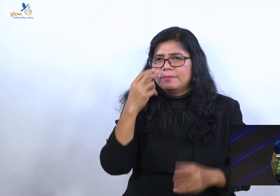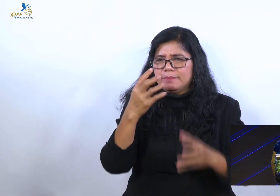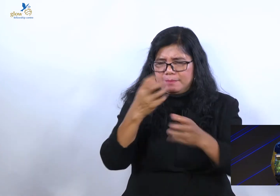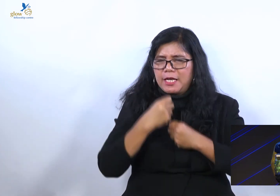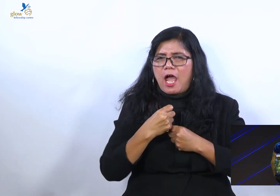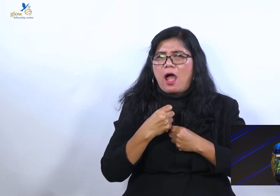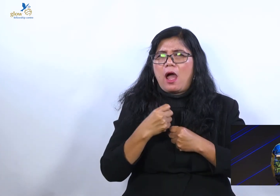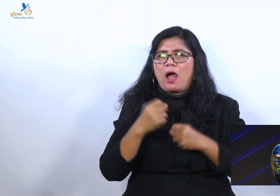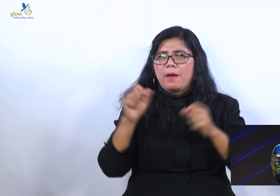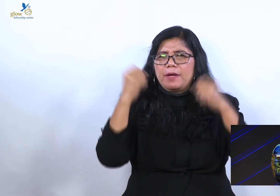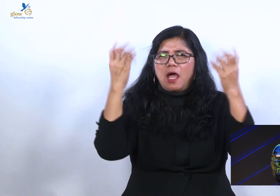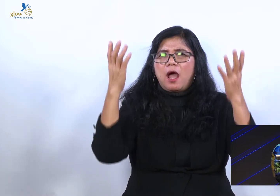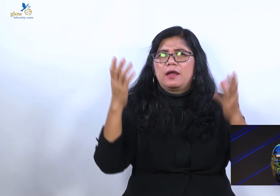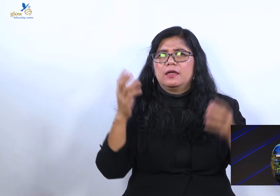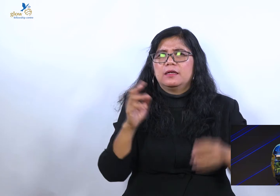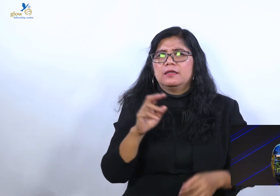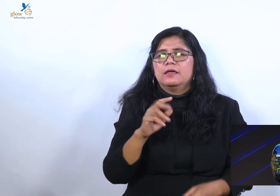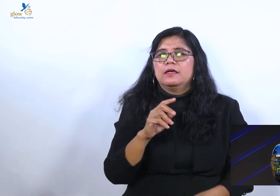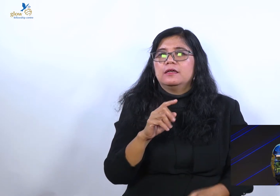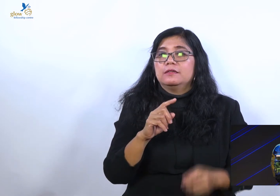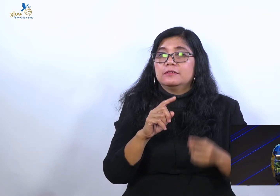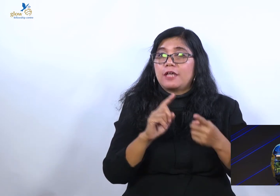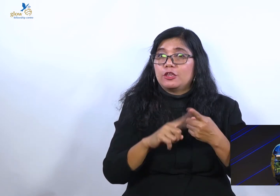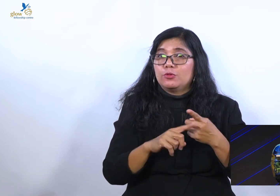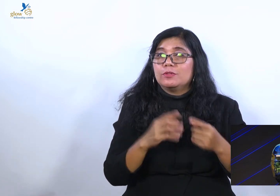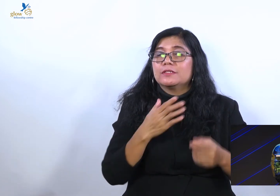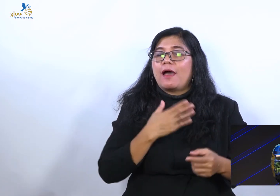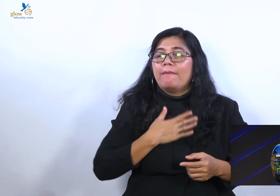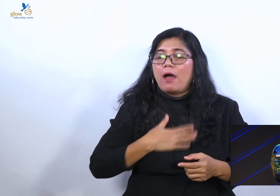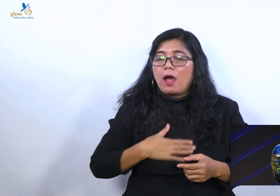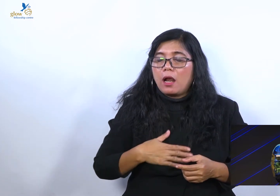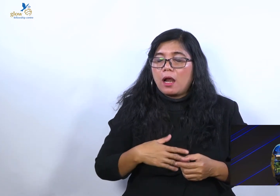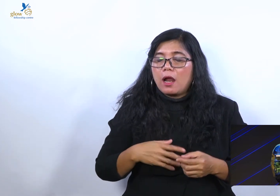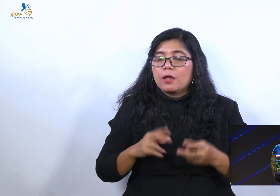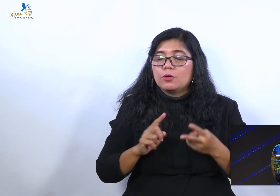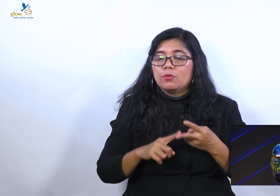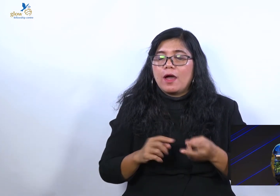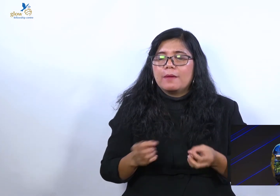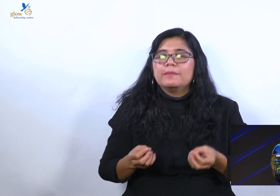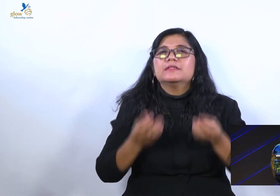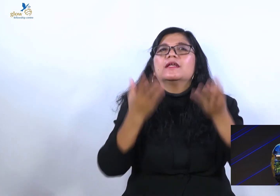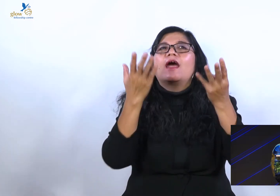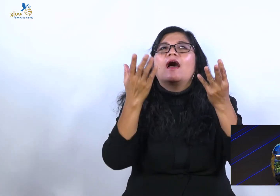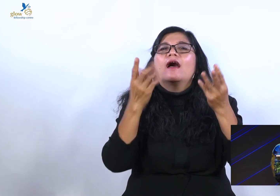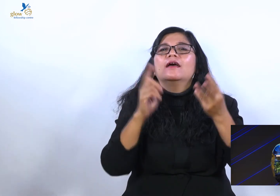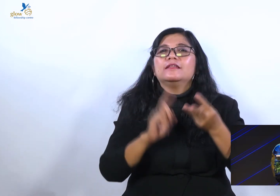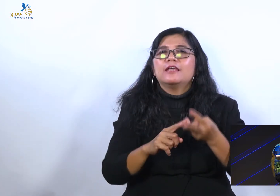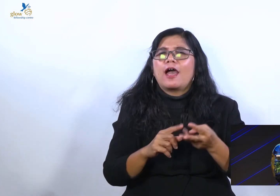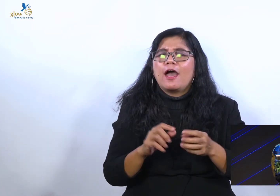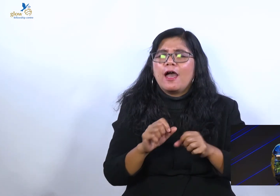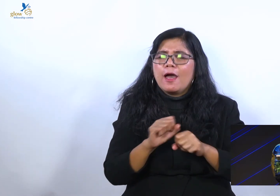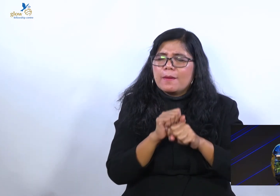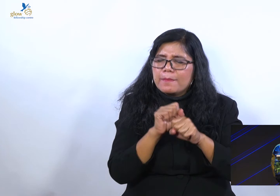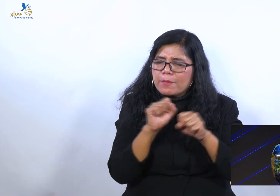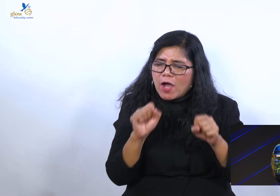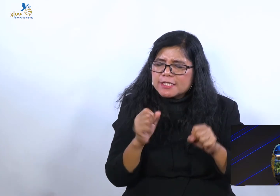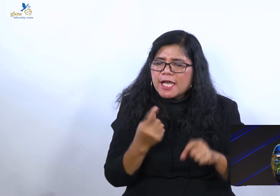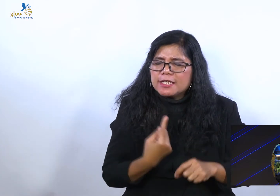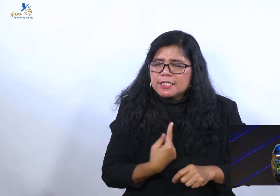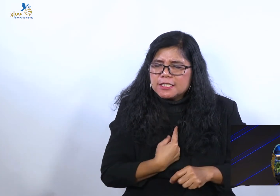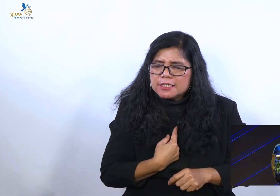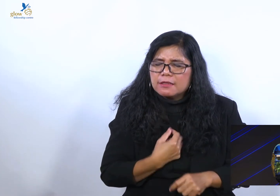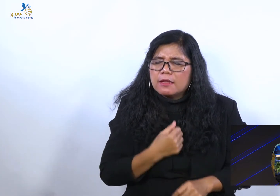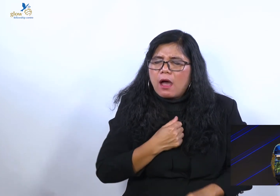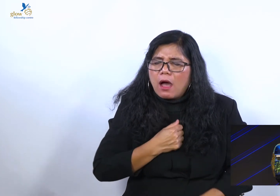kunci itu? Sabar. Berserah. Kuasai diri. Dengan sabar berserah dan menguasai diri.